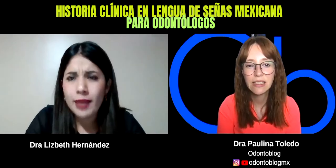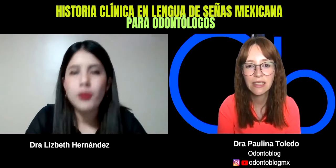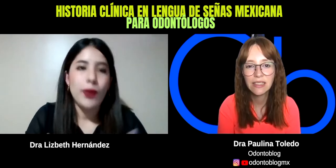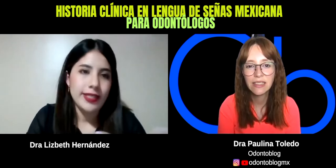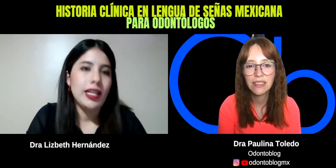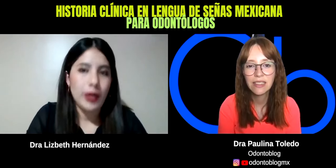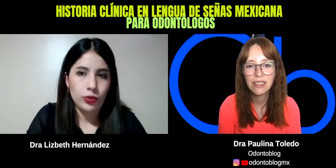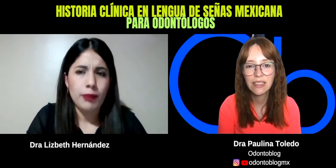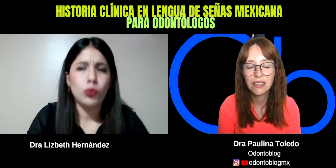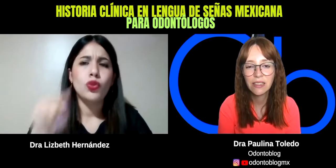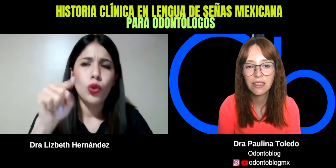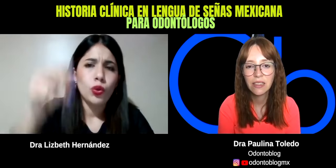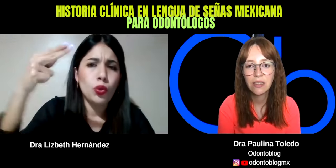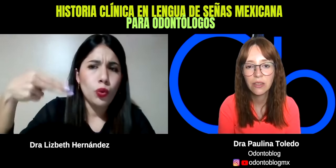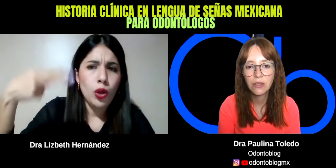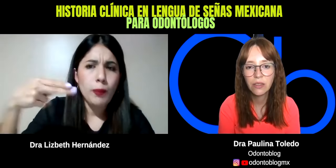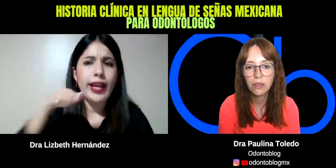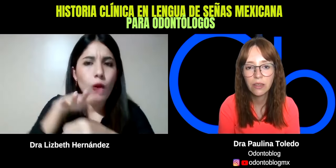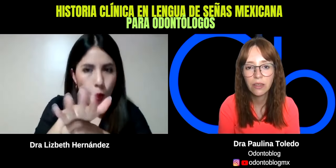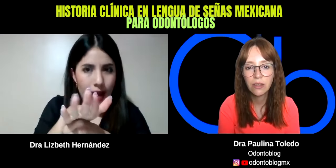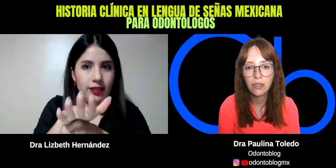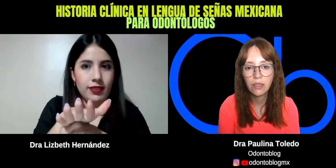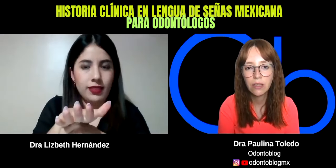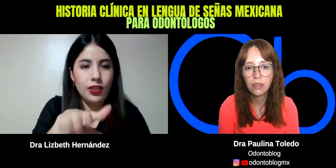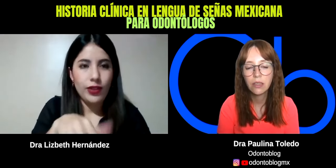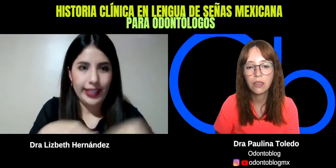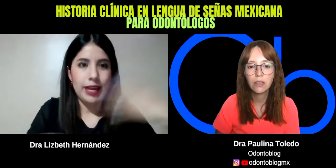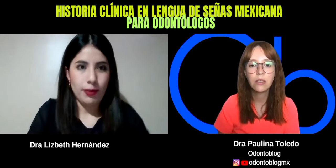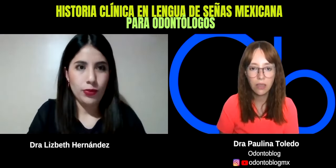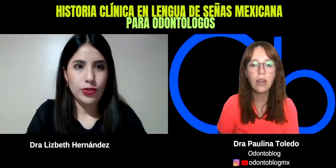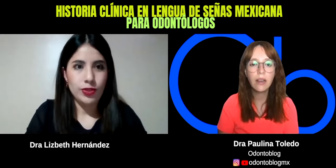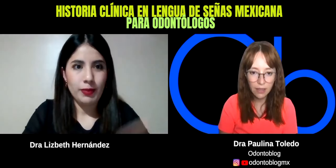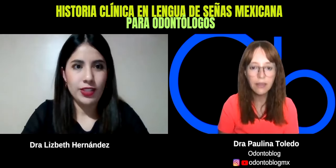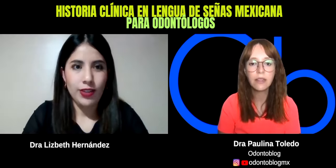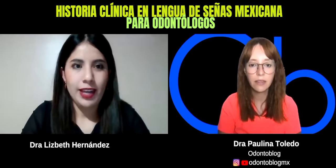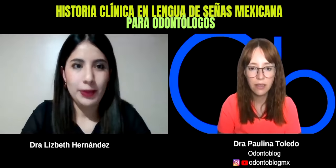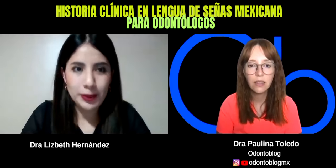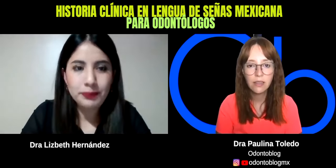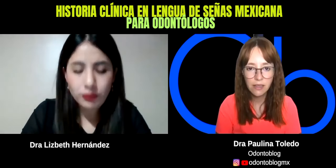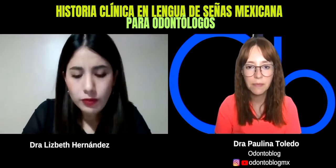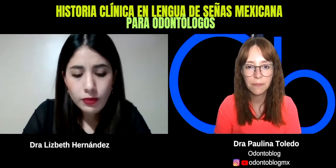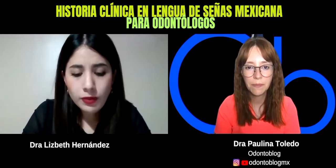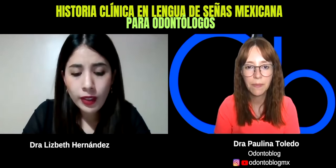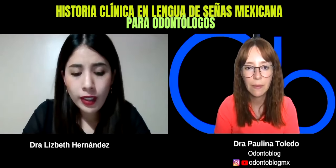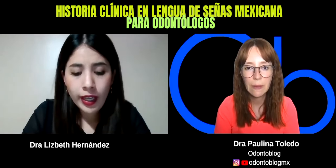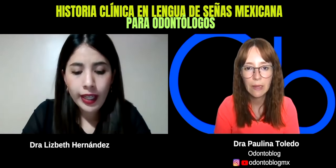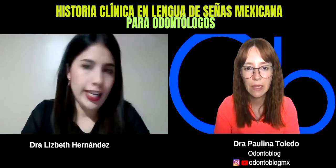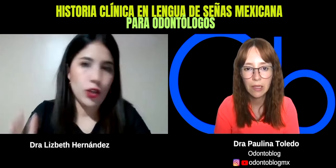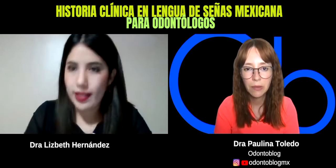y ahora sí le preguntamos. ¿Tu nombre cuál? Lo que ya habíamos mencionado, ¿no? Sí. Y ya nos va a decir